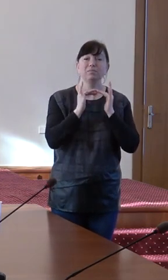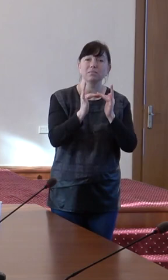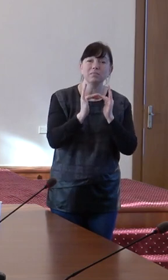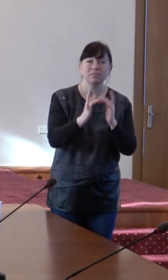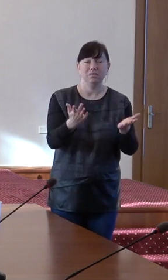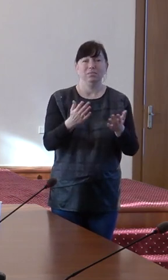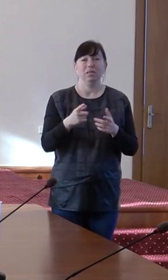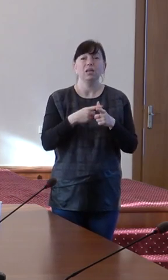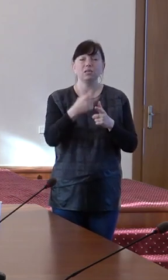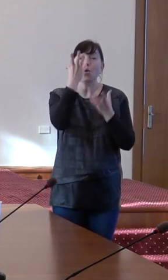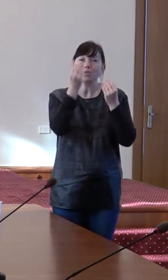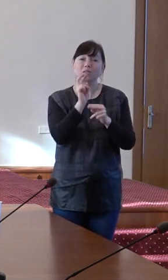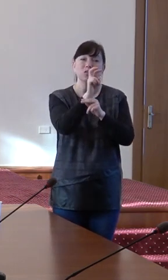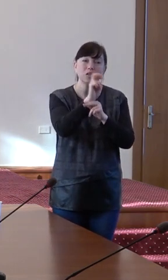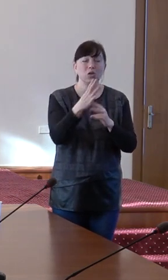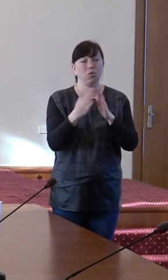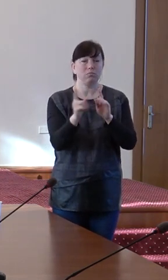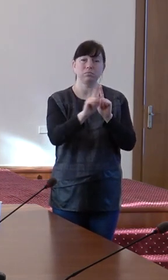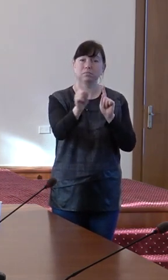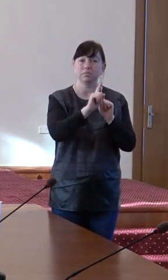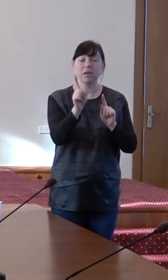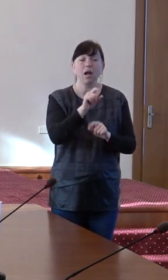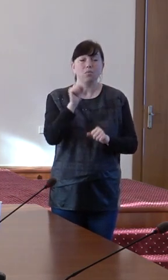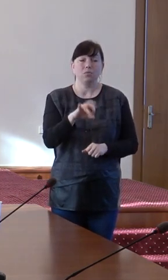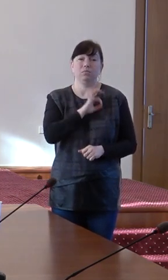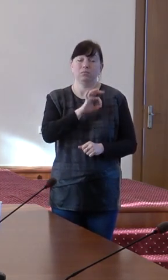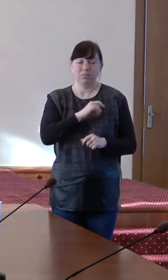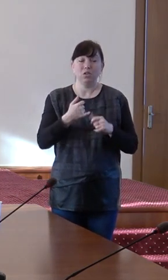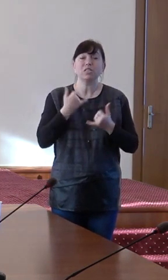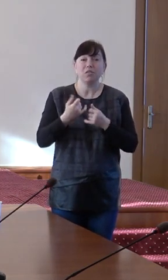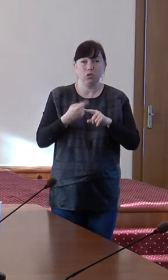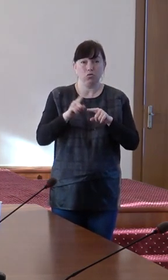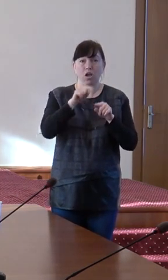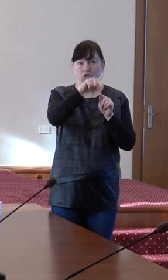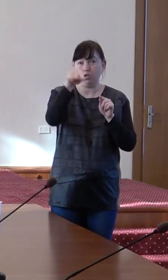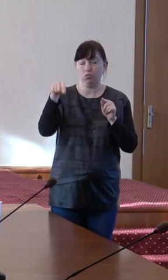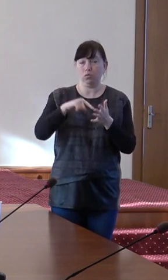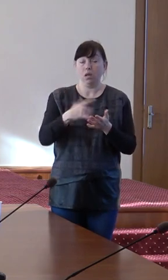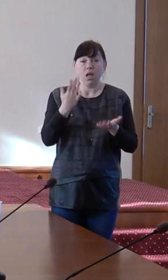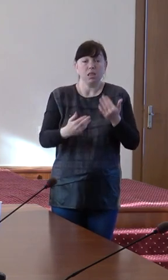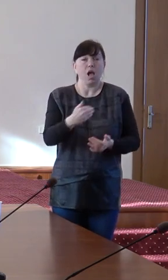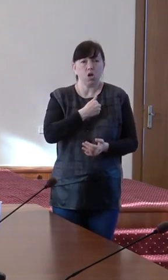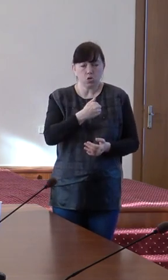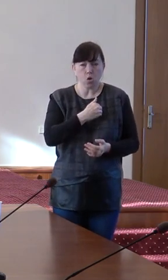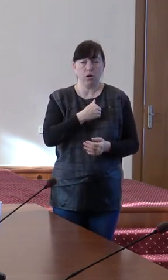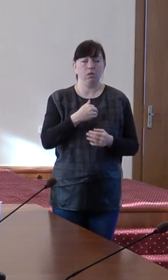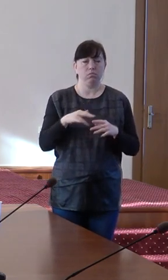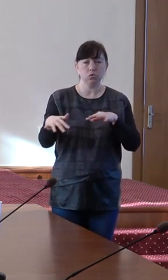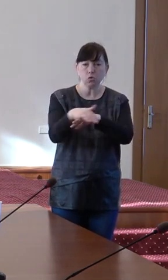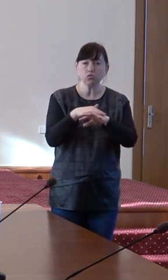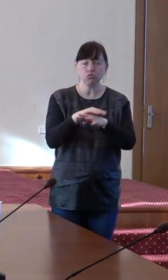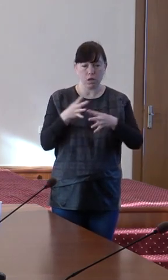centru de zi pentru a beneficia de serviciile acestea. Dacă ne dorim o societate inclusivă cu